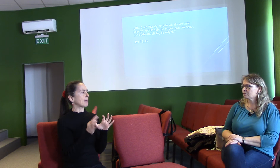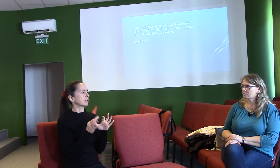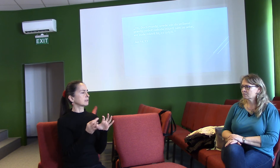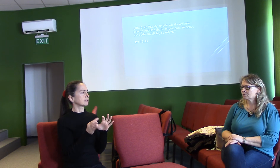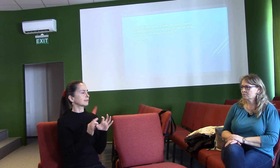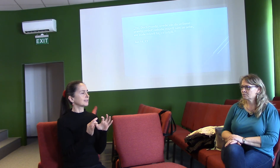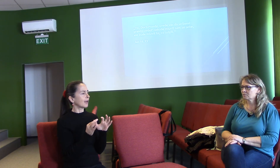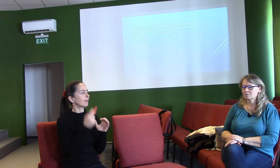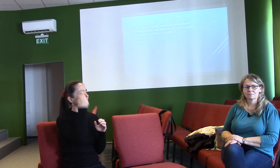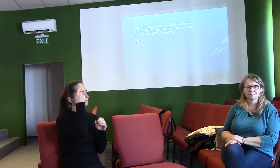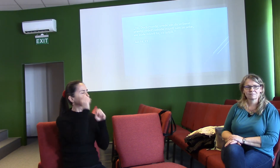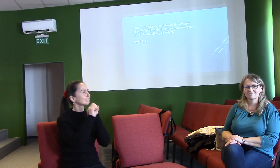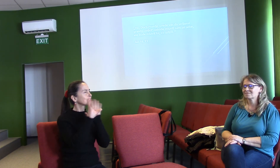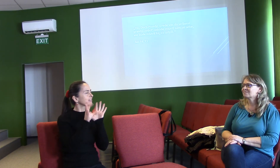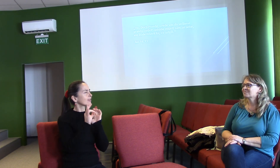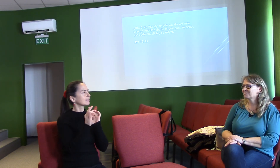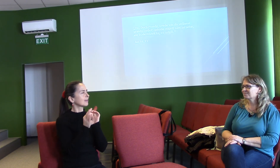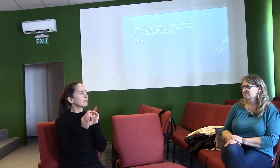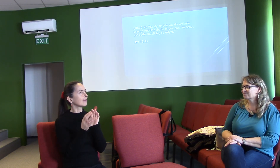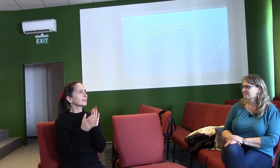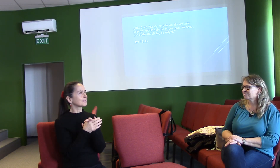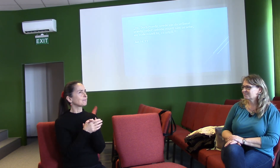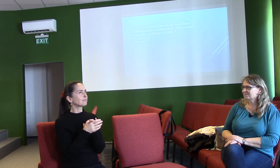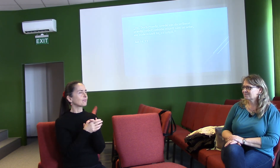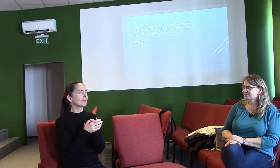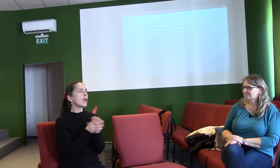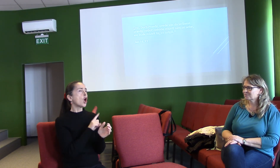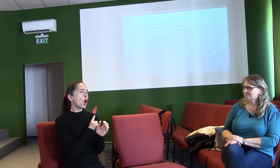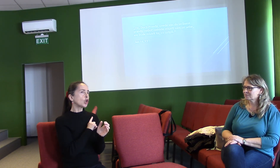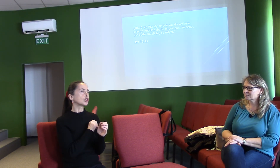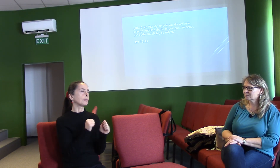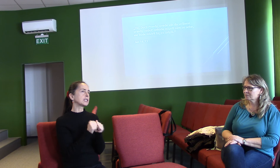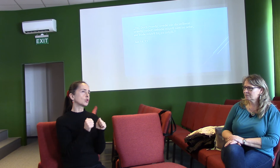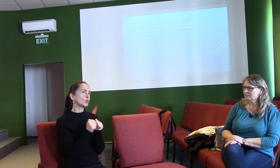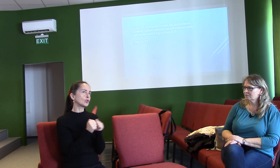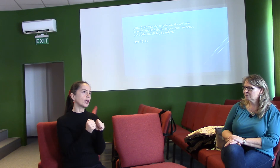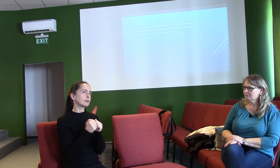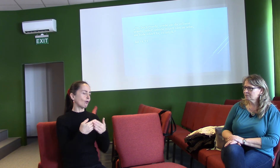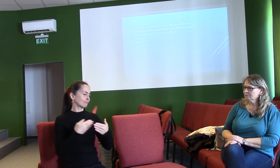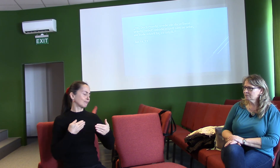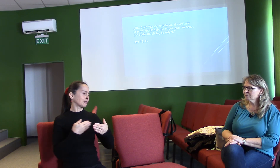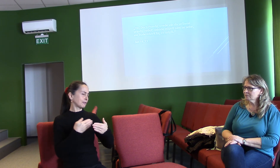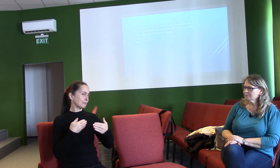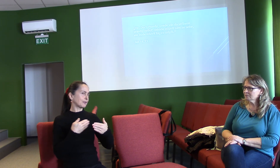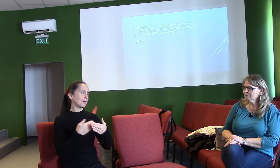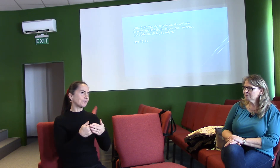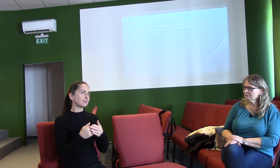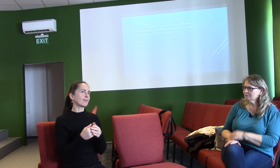A já jsem, mám takovou osobní zkušenost z poslední doby, že právě jsem měl namyslit ten